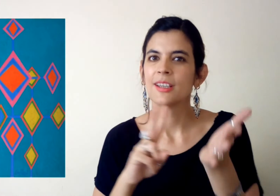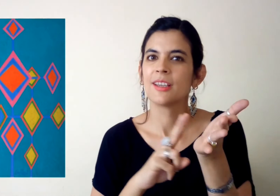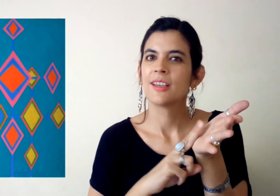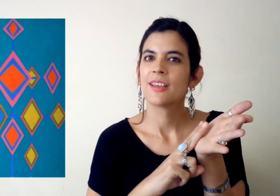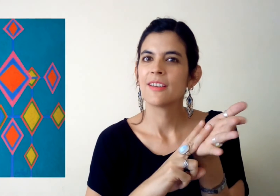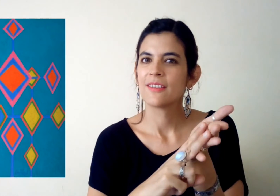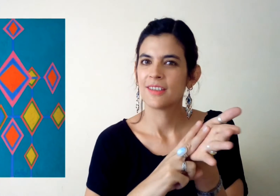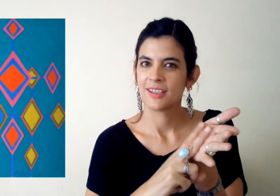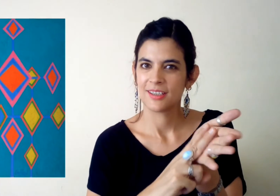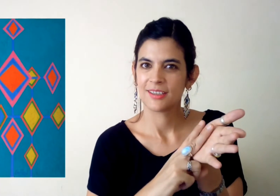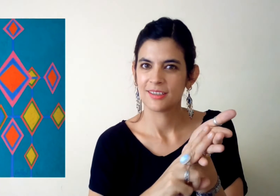Verde.